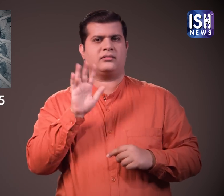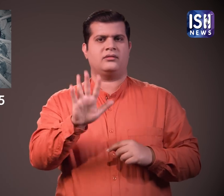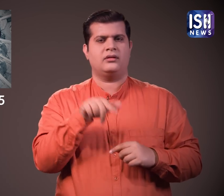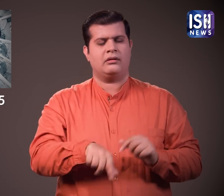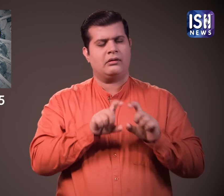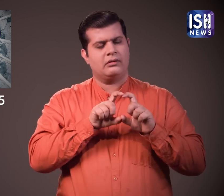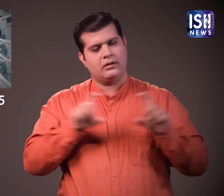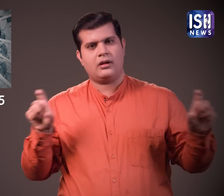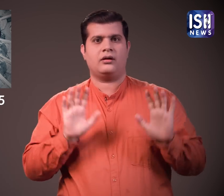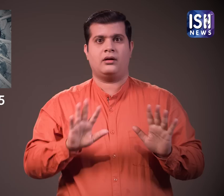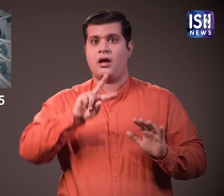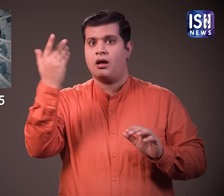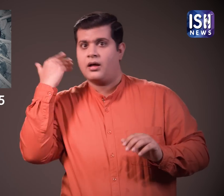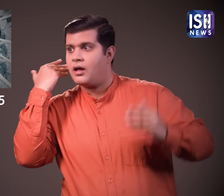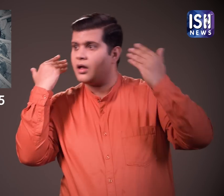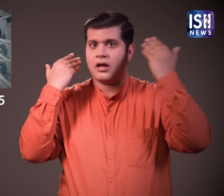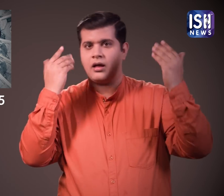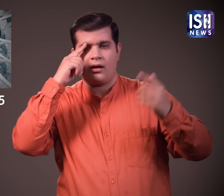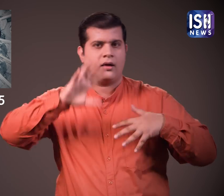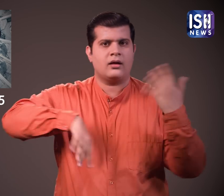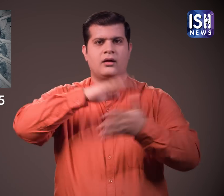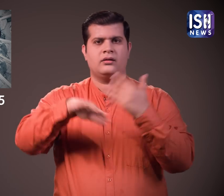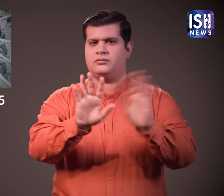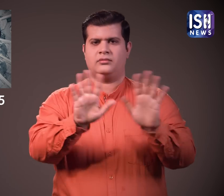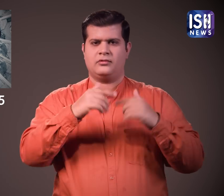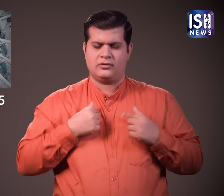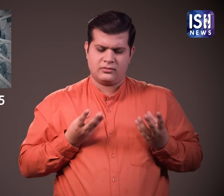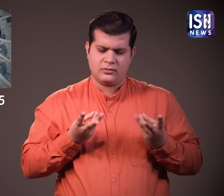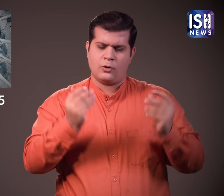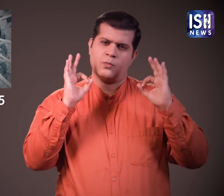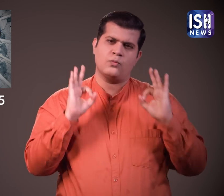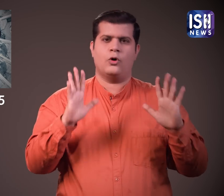करने का अनुरोद किया गया है क्योंकि वे सटिक जानकारी साजा करते है